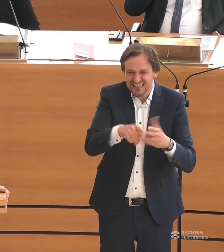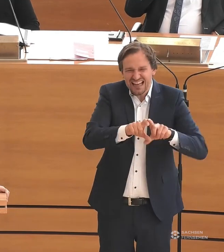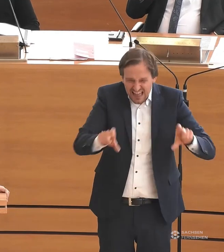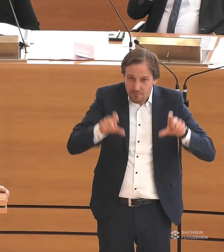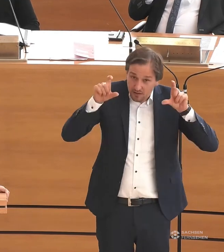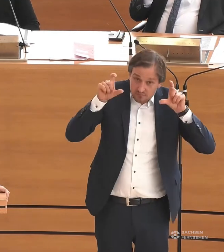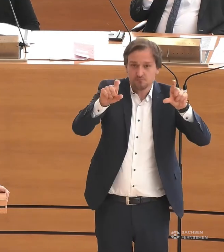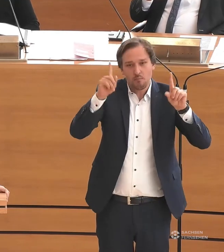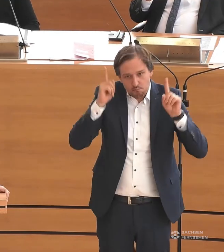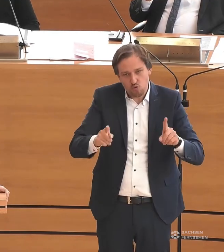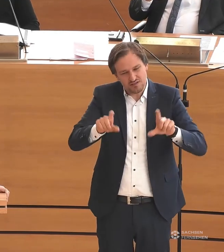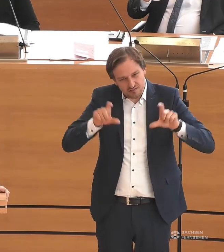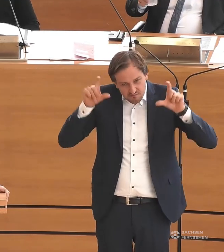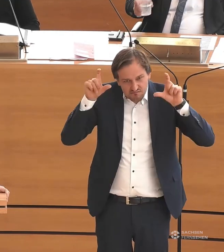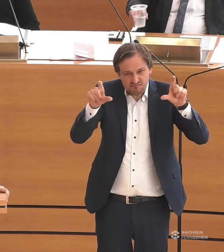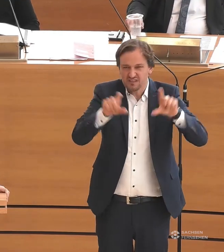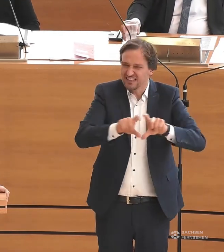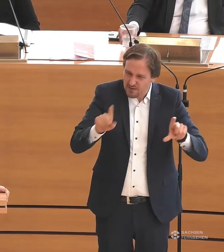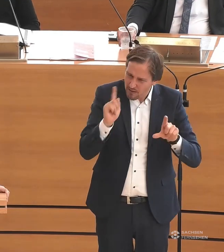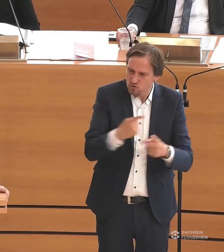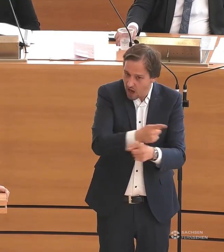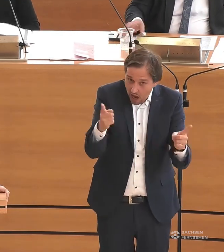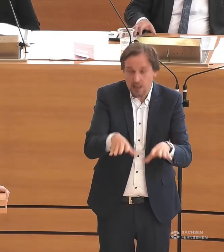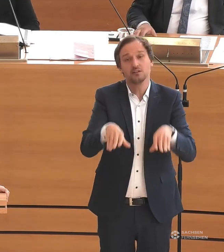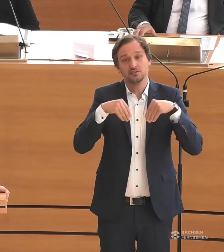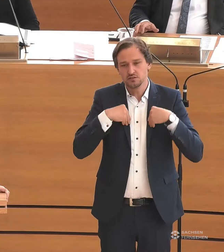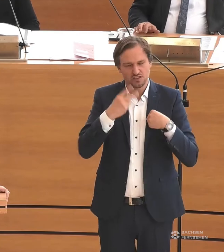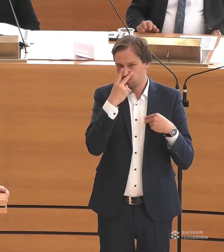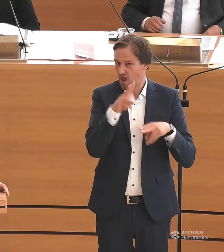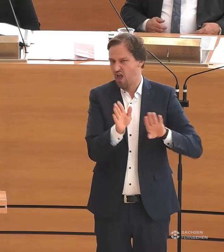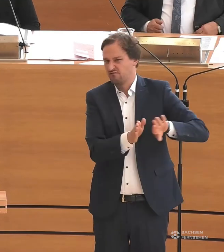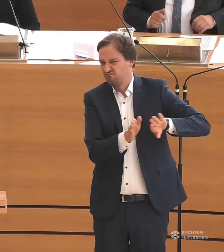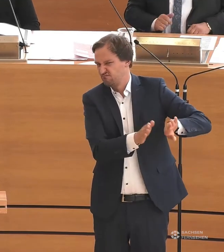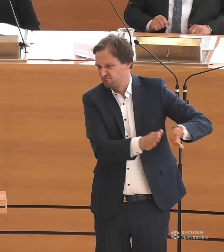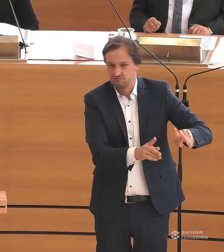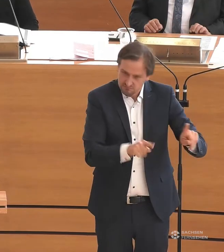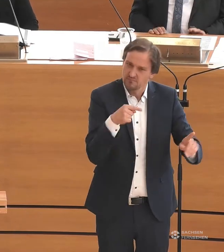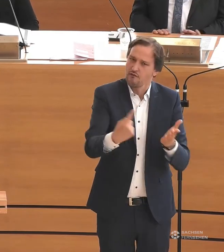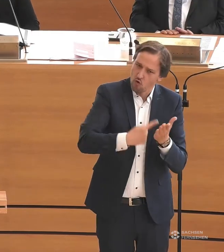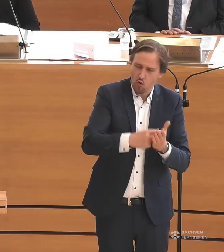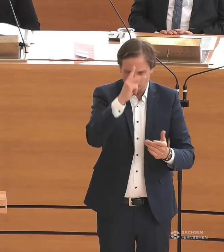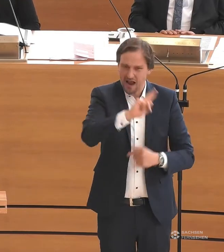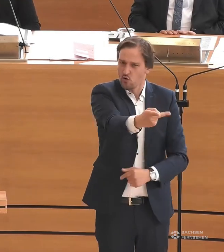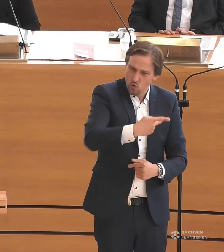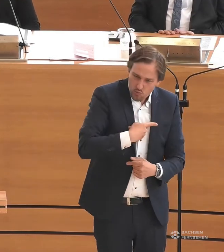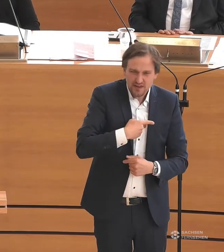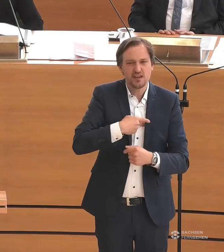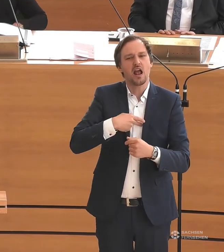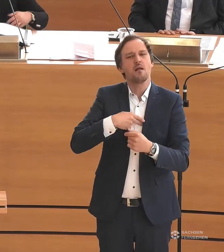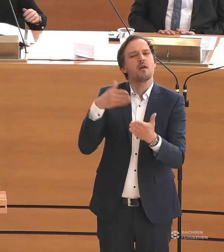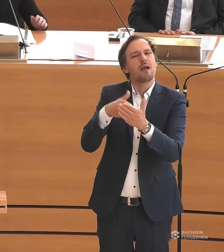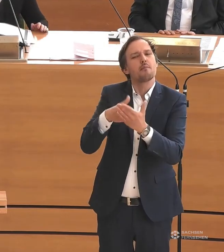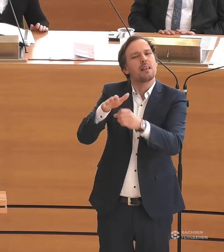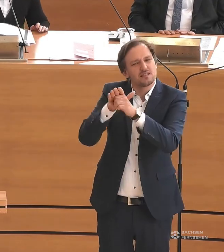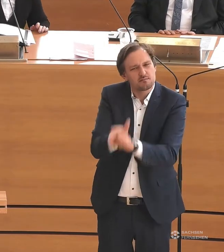fordern, zu Recht das Thema endlich ernst zu nehmen und nicht wegzusehen. Und dieser Forderung schließen wir uns an. Wir sagen Ableismus tötet